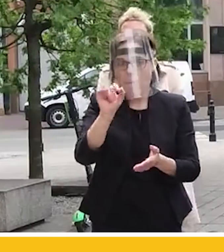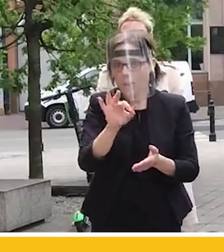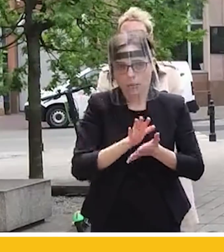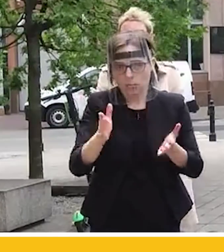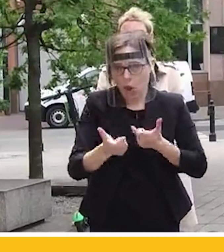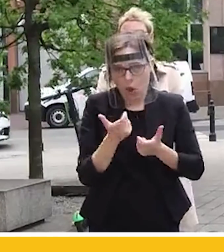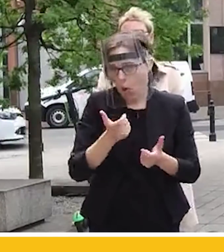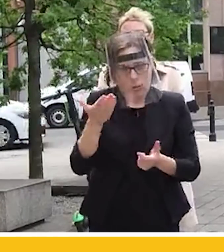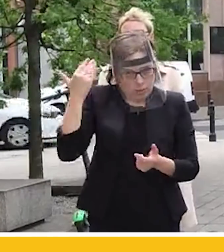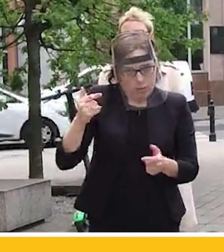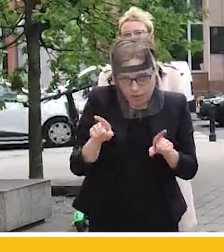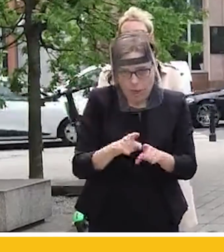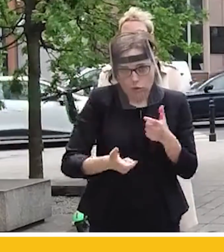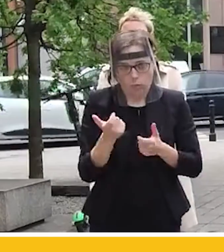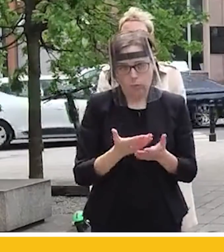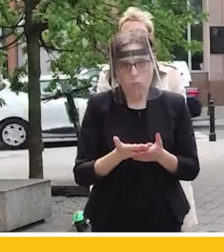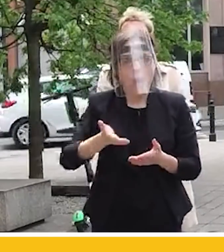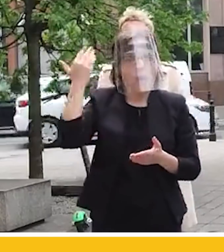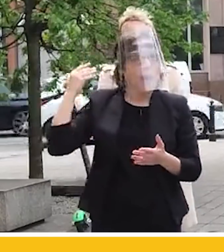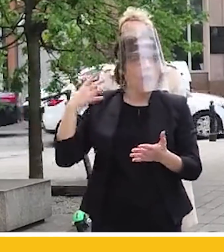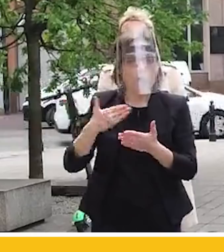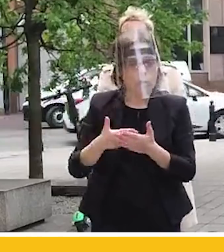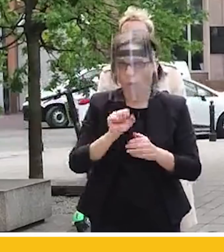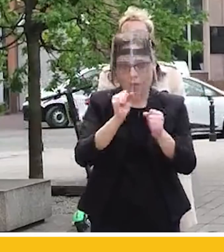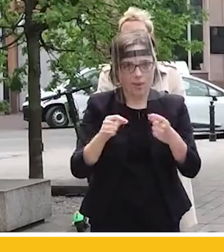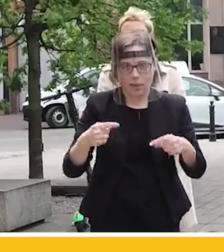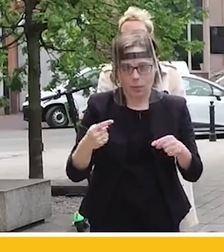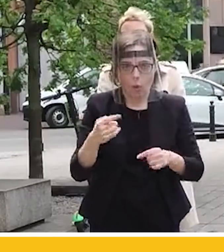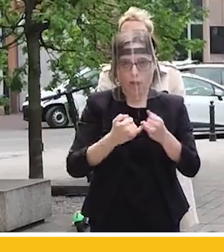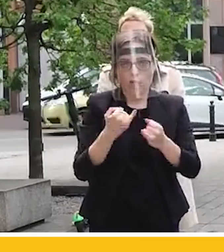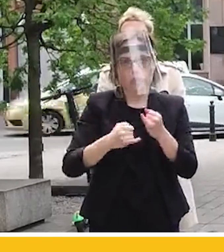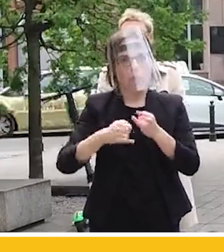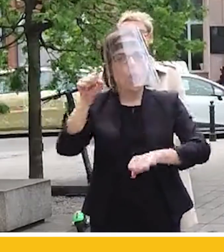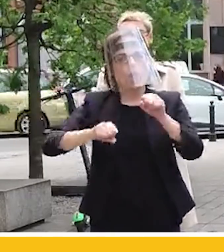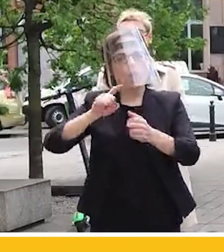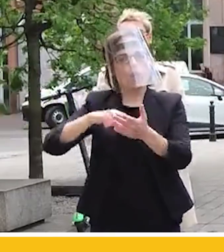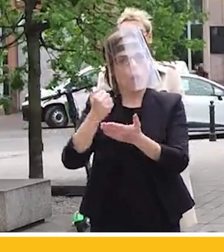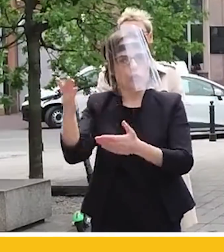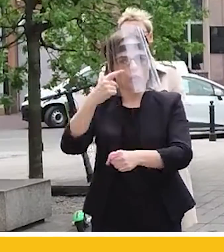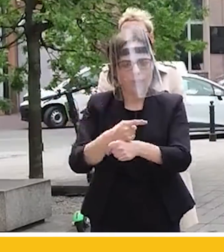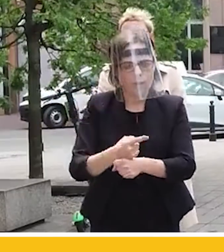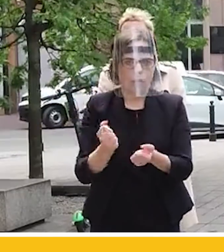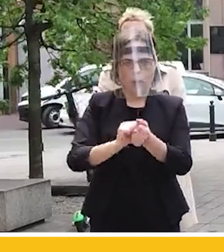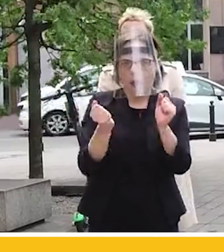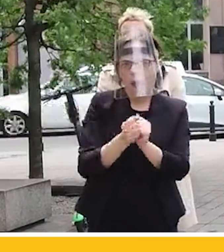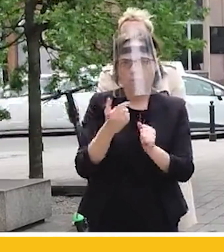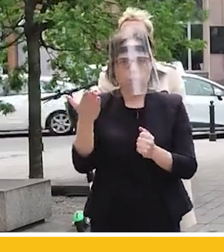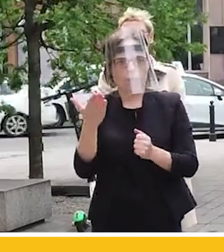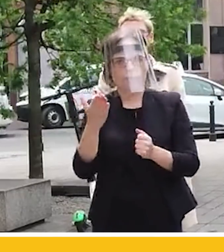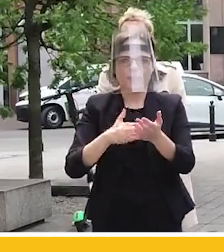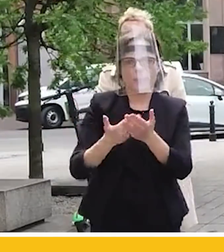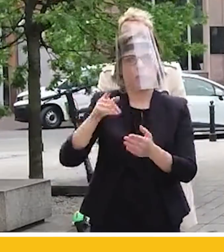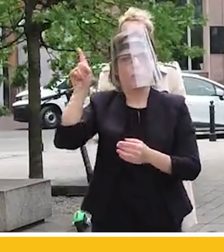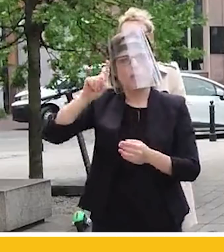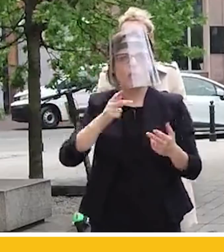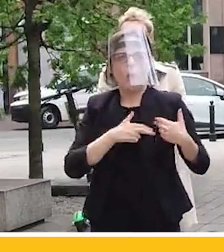prawnej Rzeczpospolitej to było nie do pomyślenia. Jeżeli jest wyrok sądu konstytucyjnego, jeżeli jest rozporządzenie, które wydaje organ taki jak